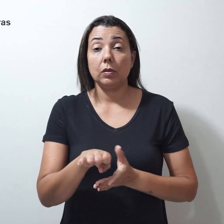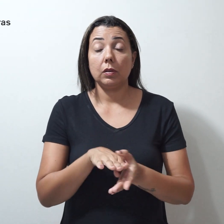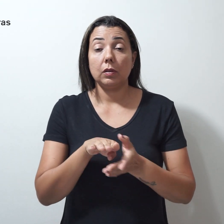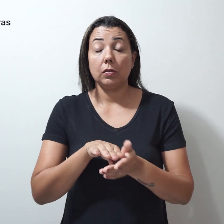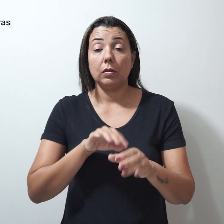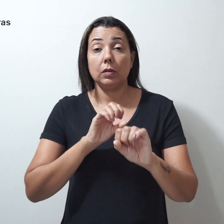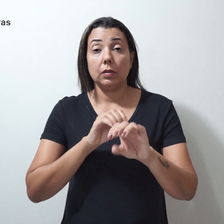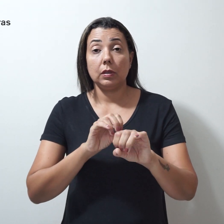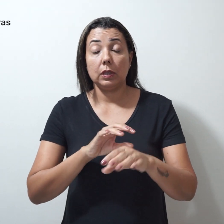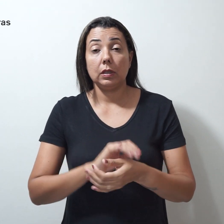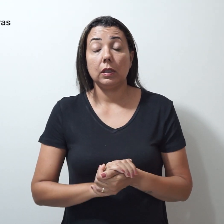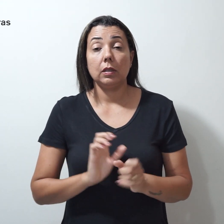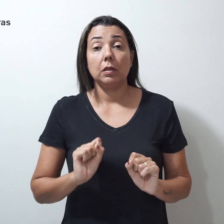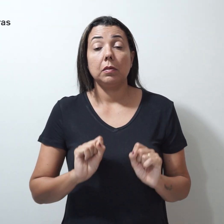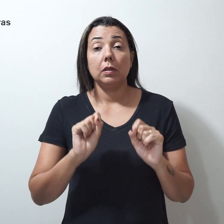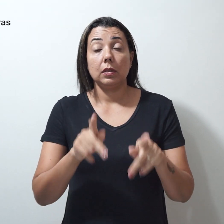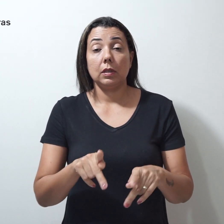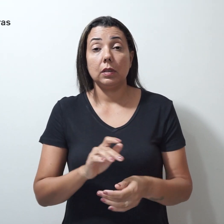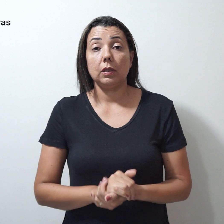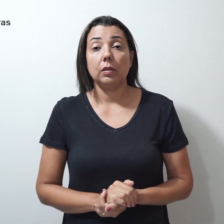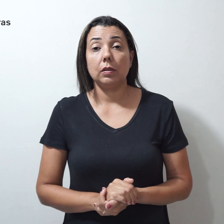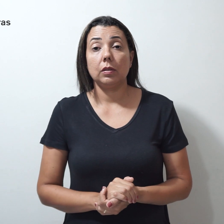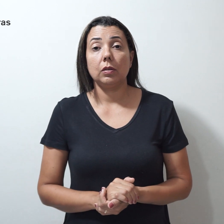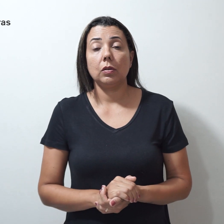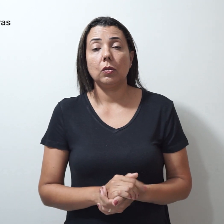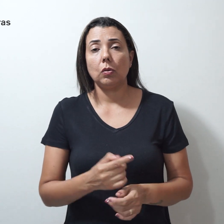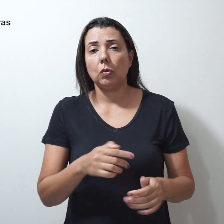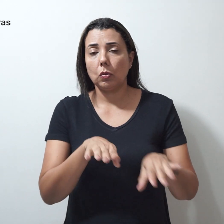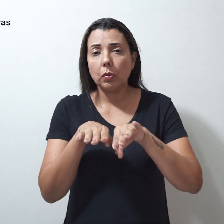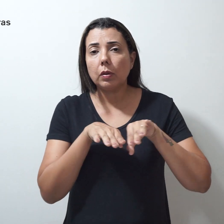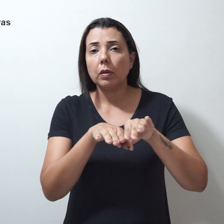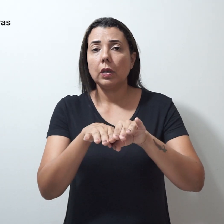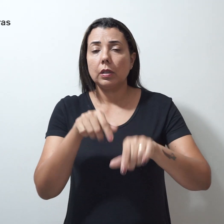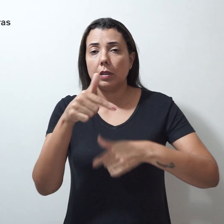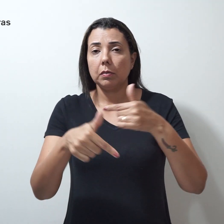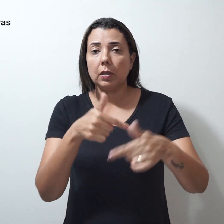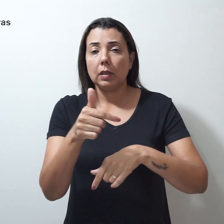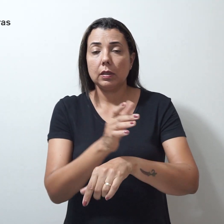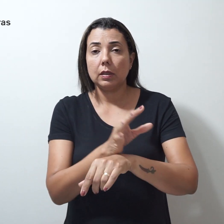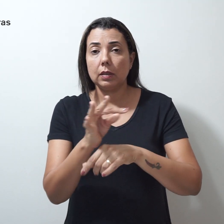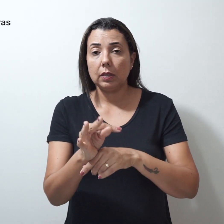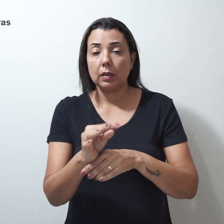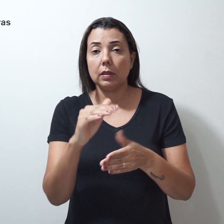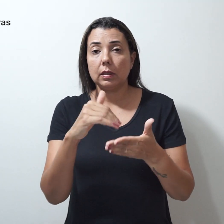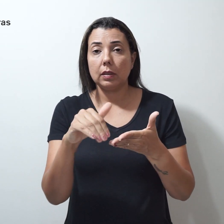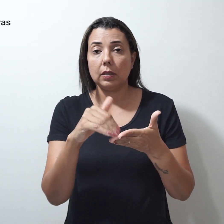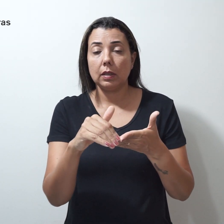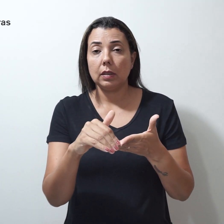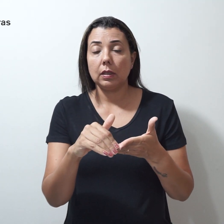educacionais aposentados com paridade e que trabalharam como temporários da Secretaria de Educação do